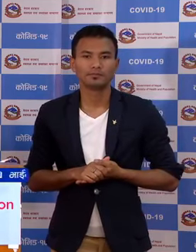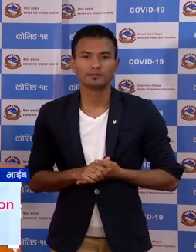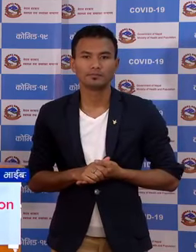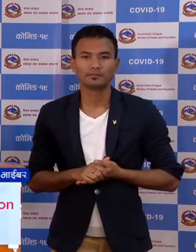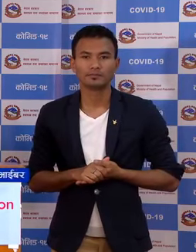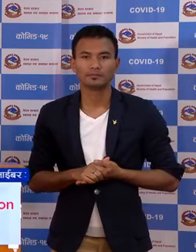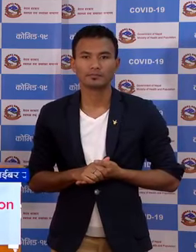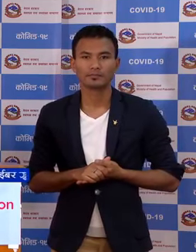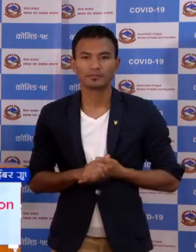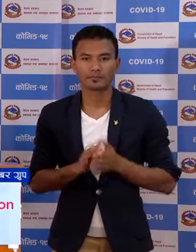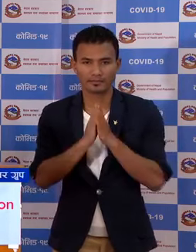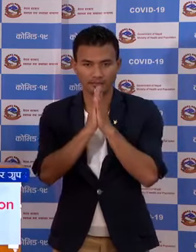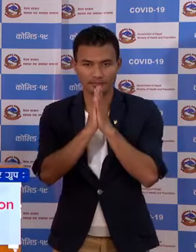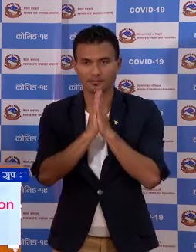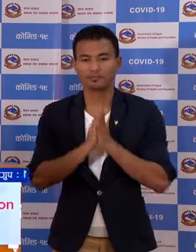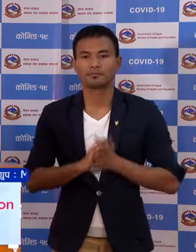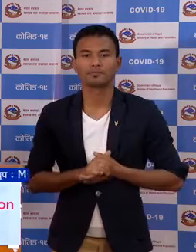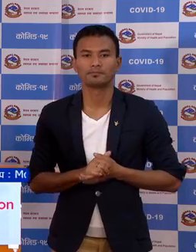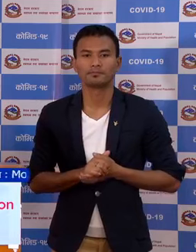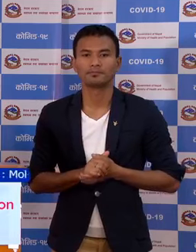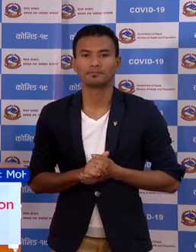खास तन्यवाद